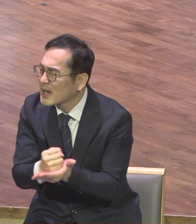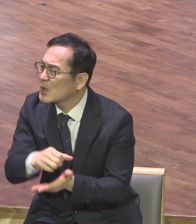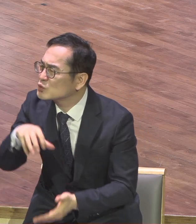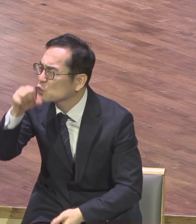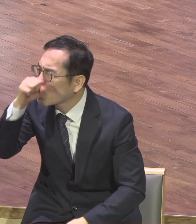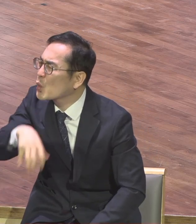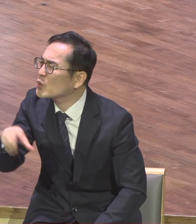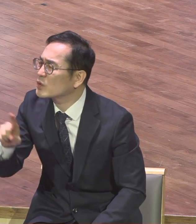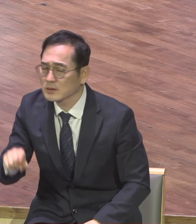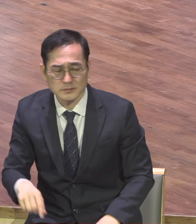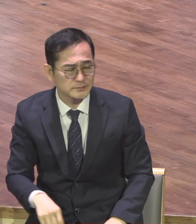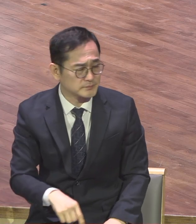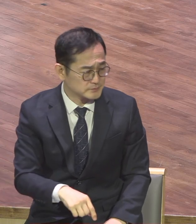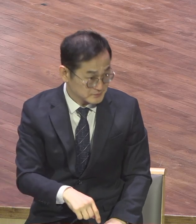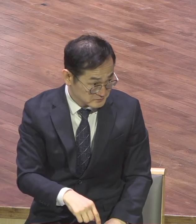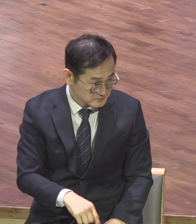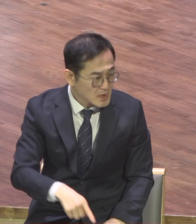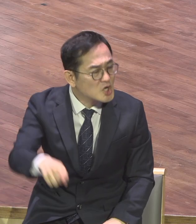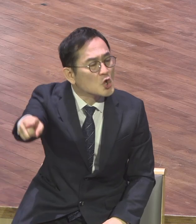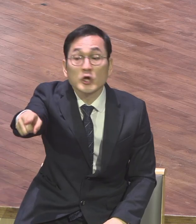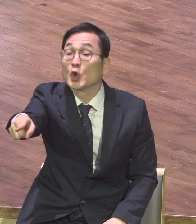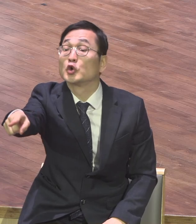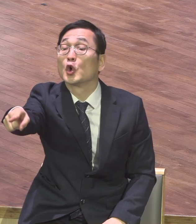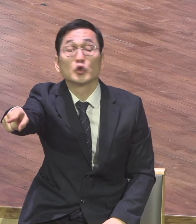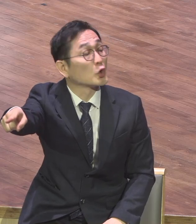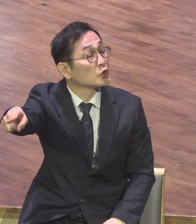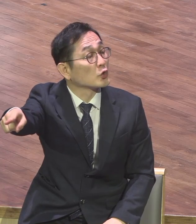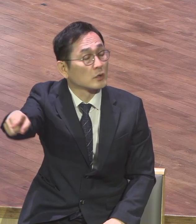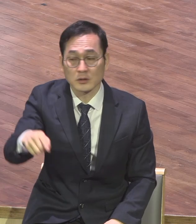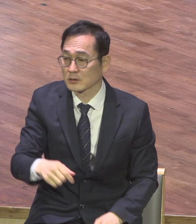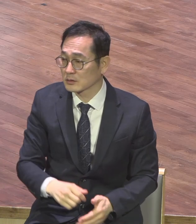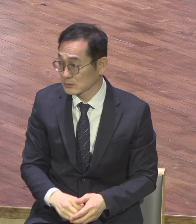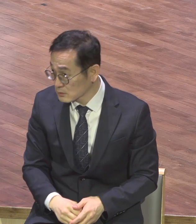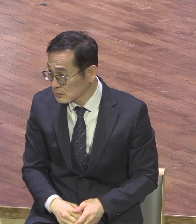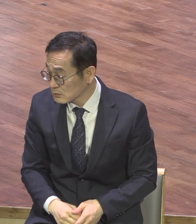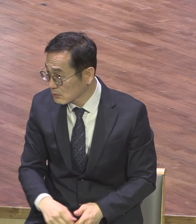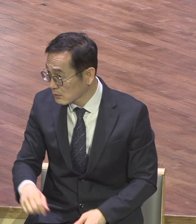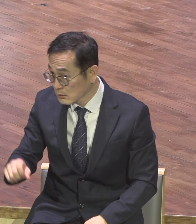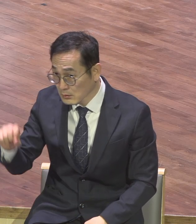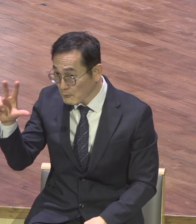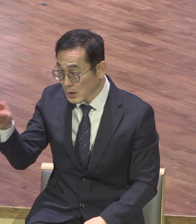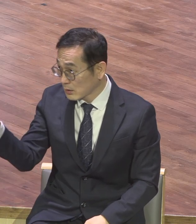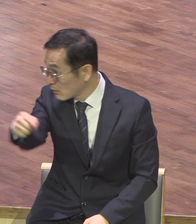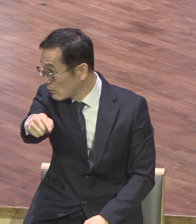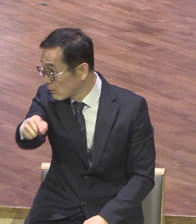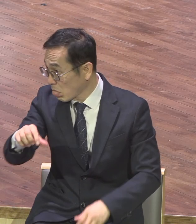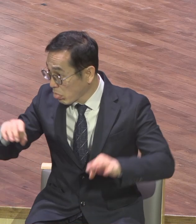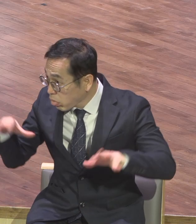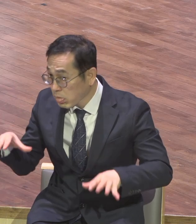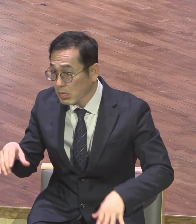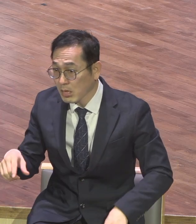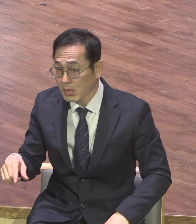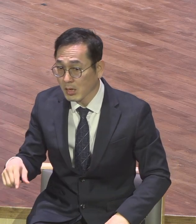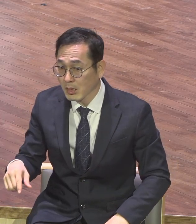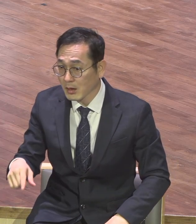그래서 이분이 아니 생각도 안 해보고 그렇게 즉시로 그렇게 저 교회를 가라고